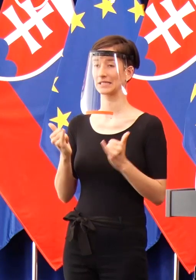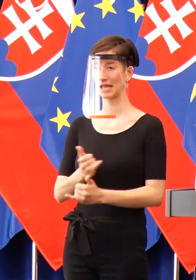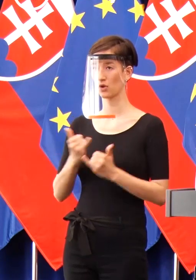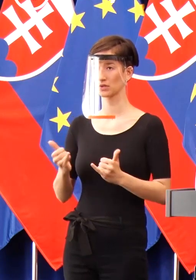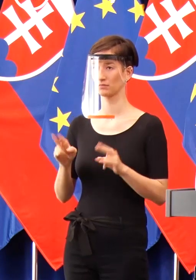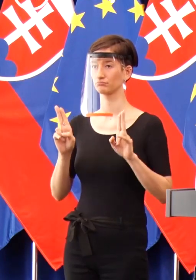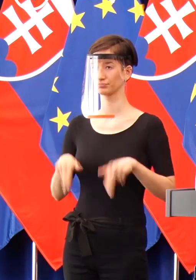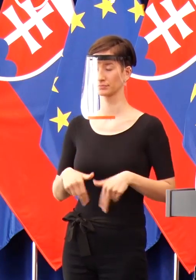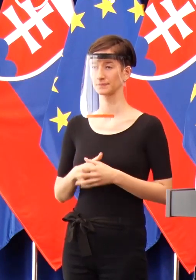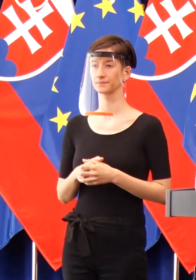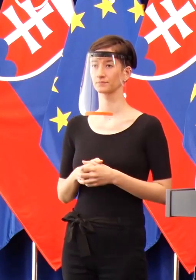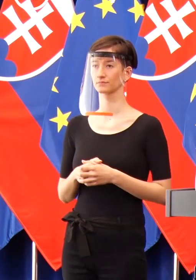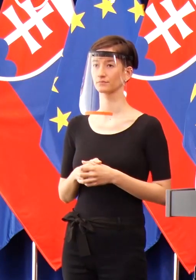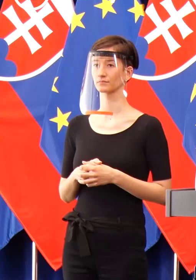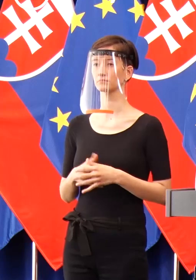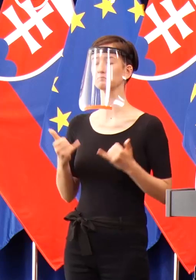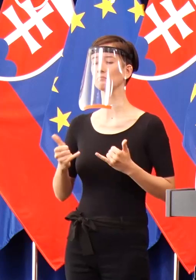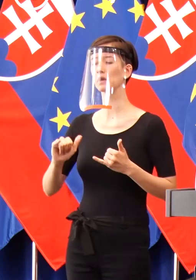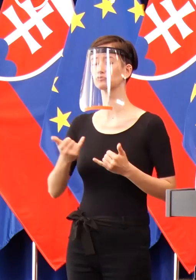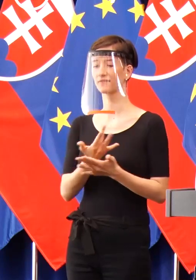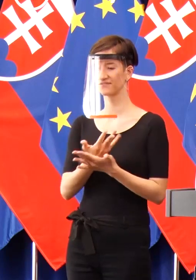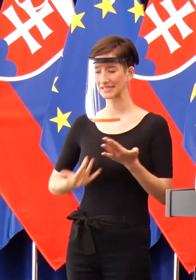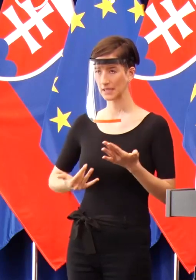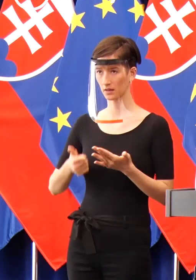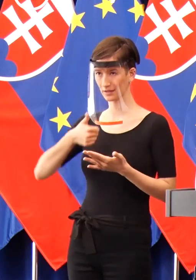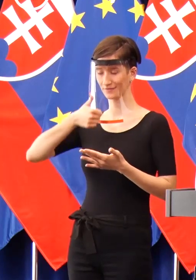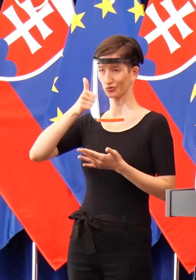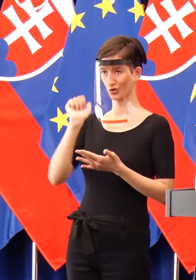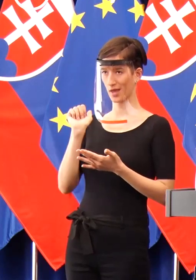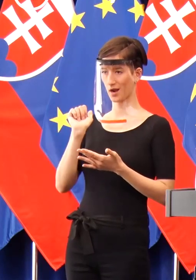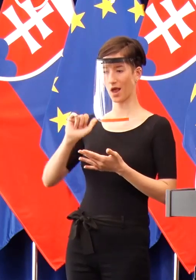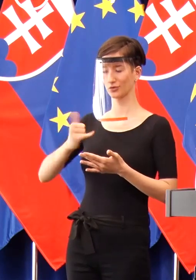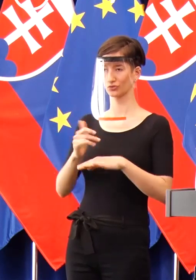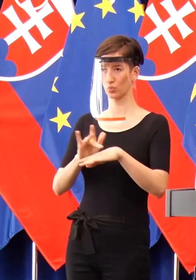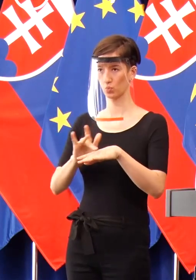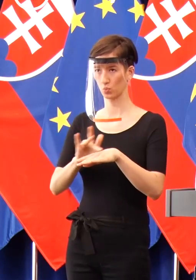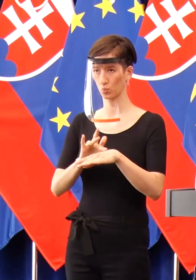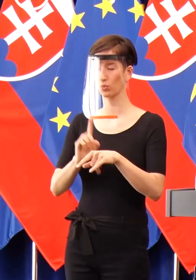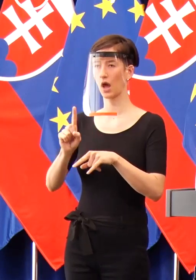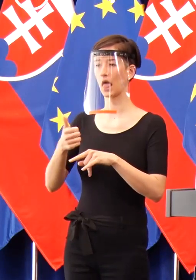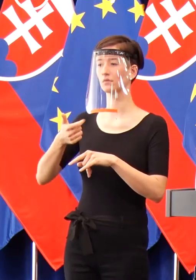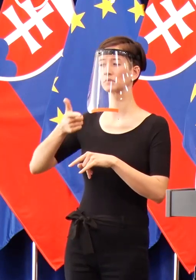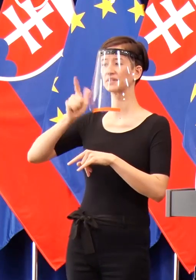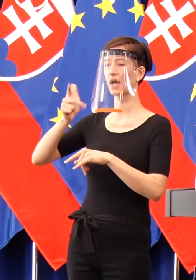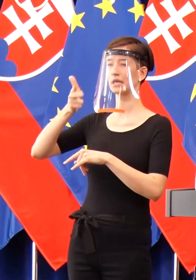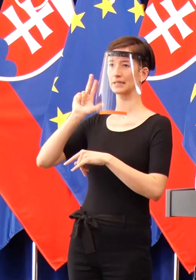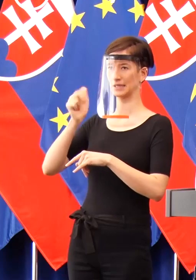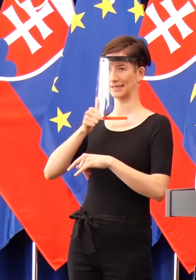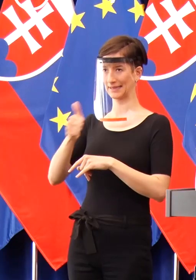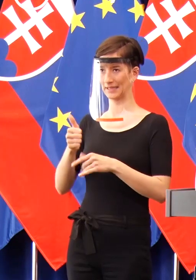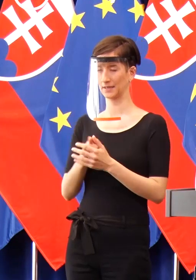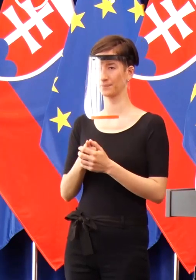Dnes vieme, a to nie sú ešte výsledky zo včerajška, to sú výsledky ešte z prevčerajšieho dňa, že máme už 5